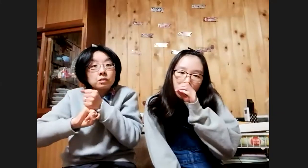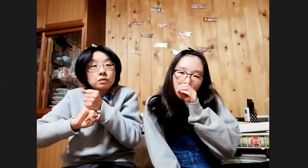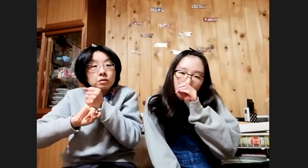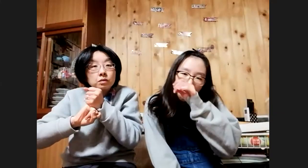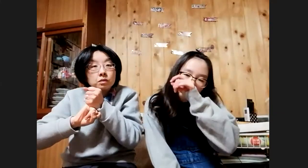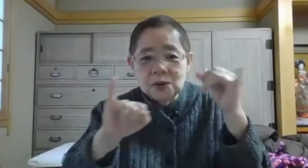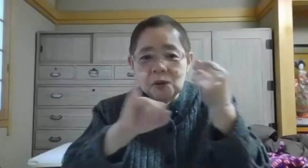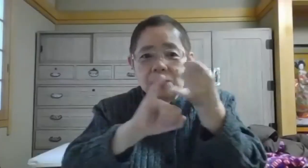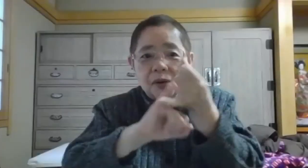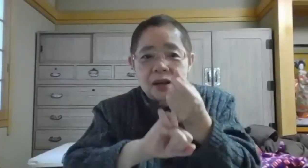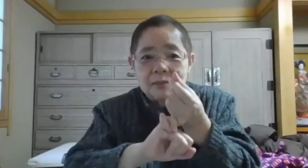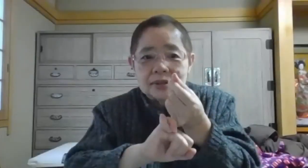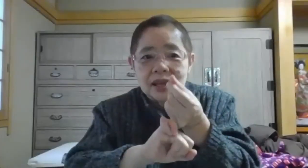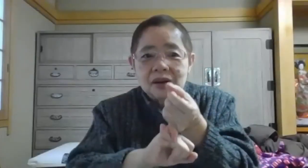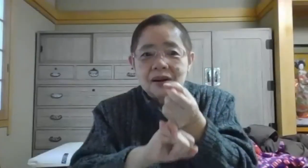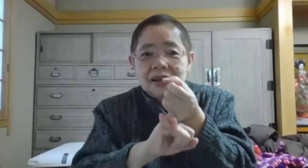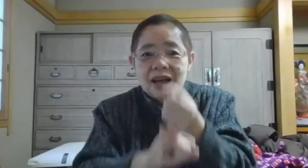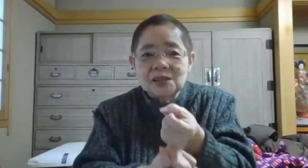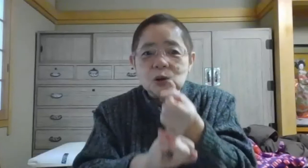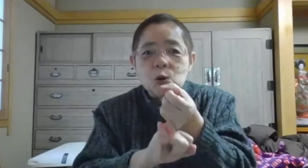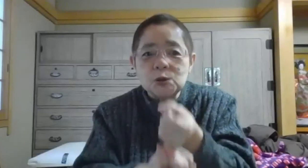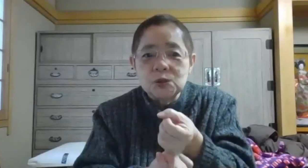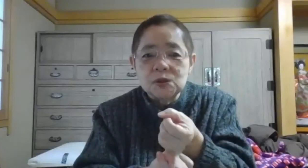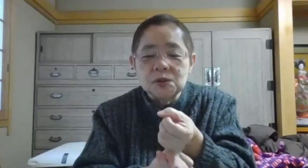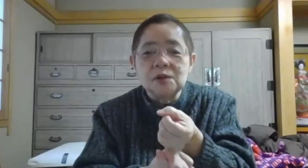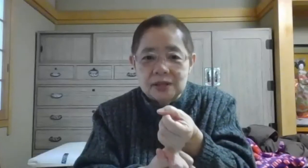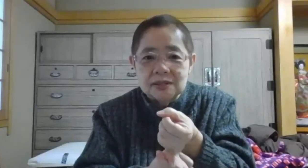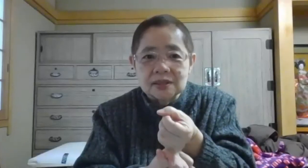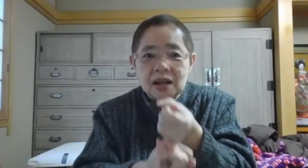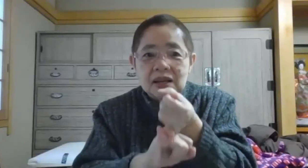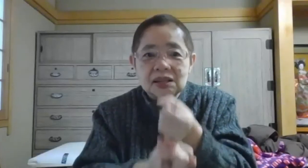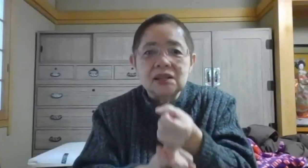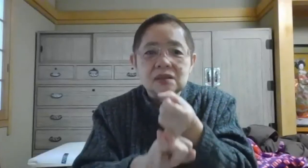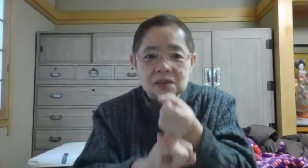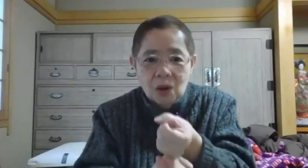小指と小指をからげますこれは約束をするという意味ですきっと